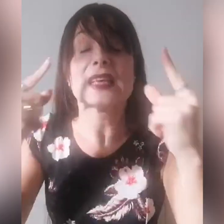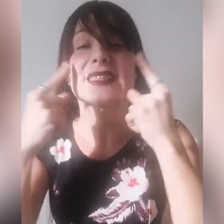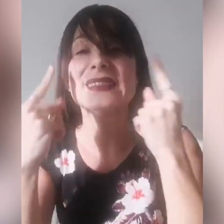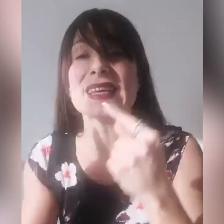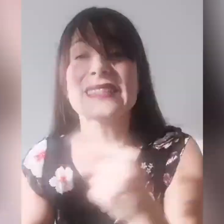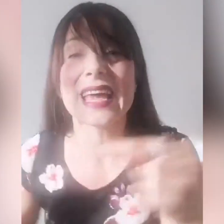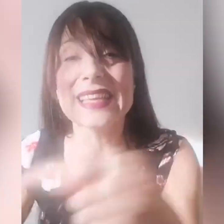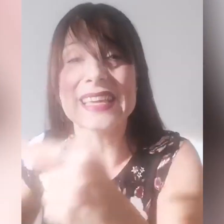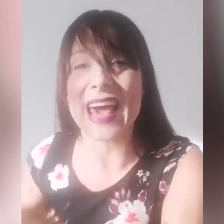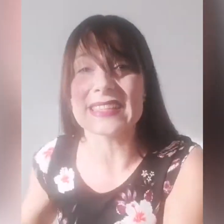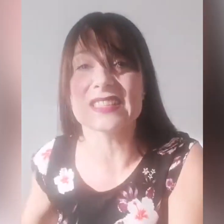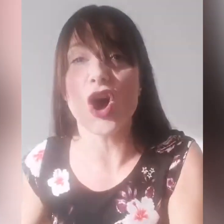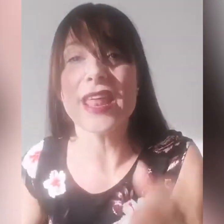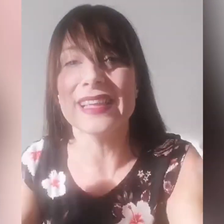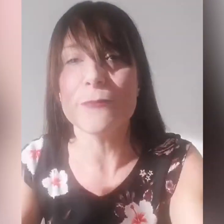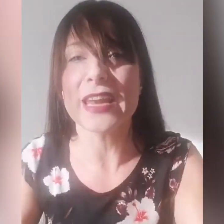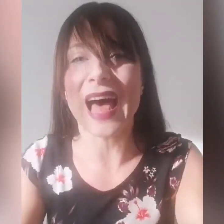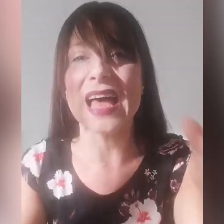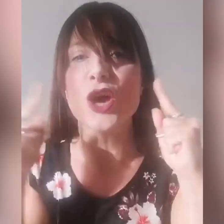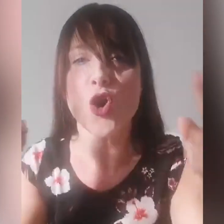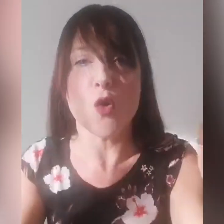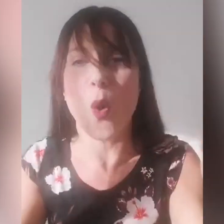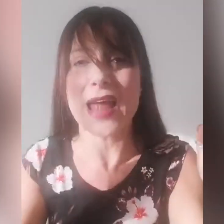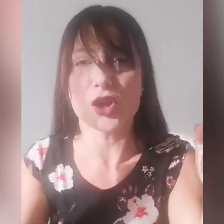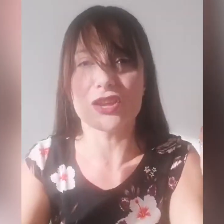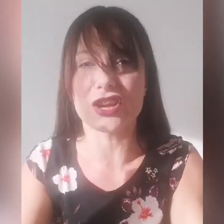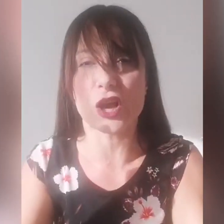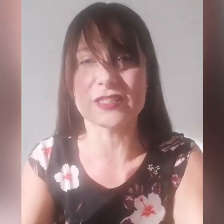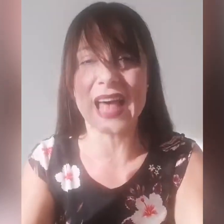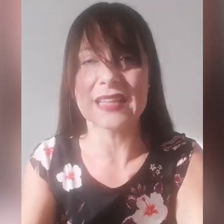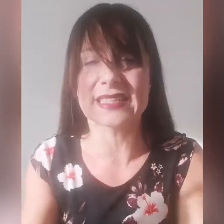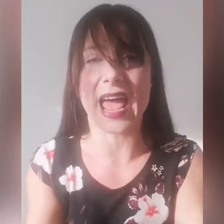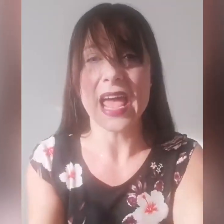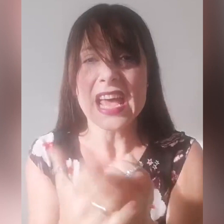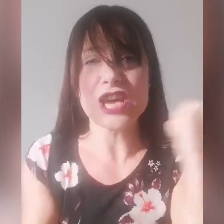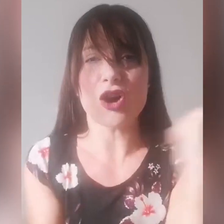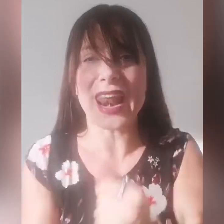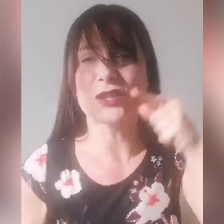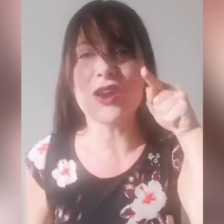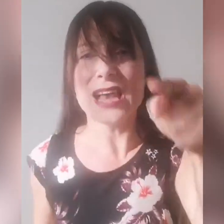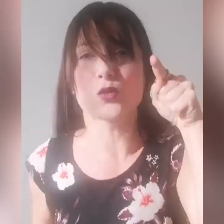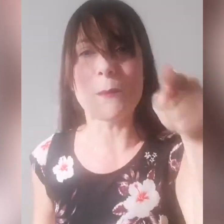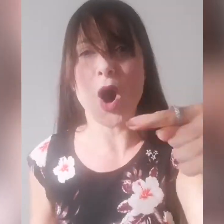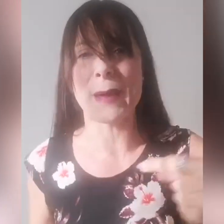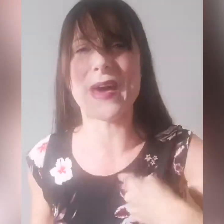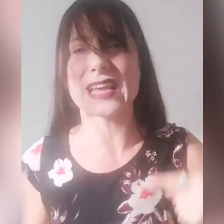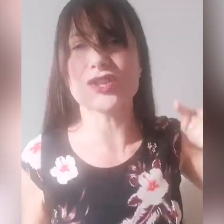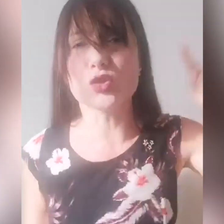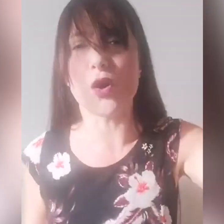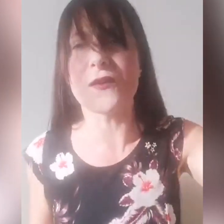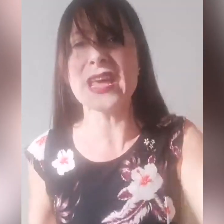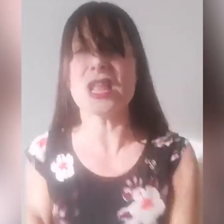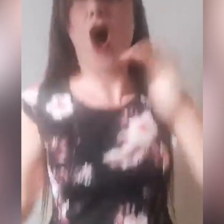Sentite che dichiarazione di libertà! Io non guardo le circostanze! Io credo nel tuo amore perché so il tuo figlio!